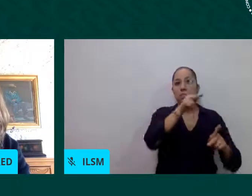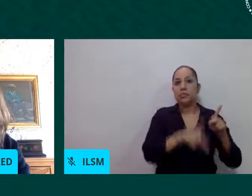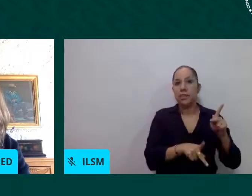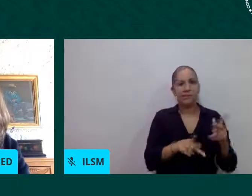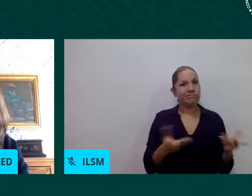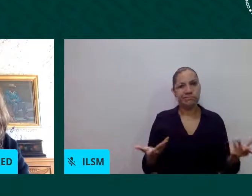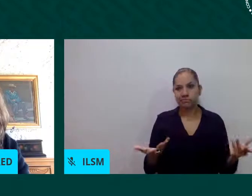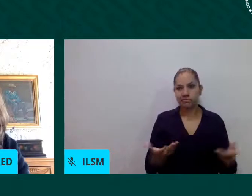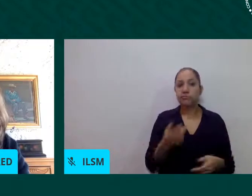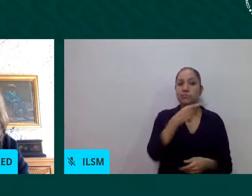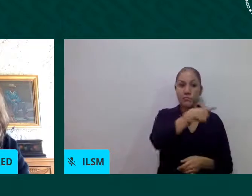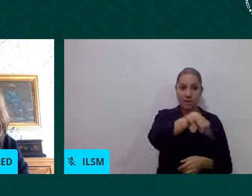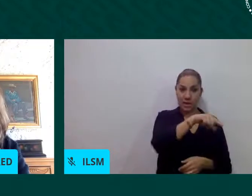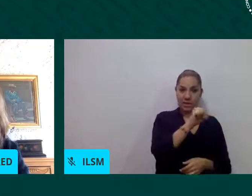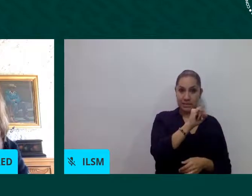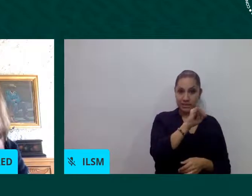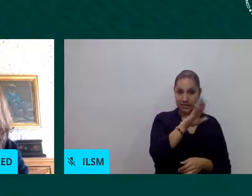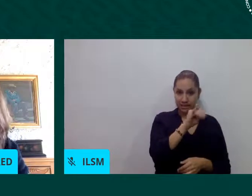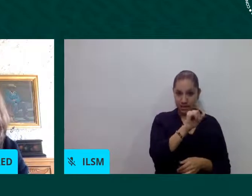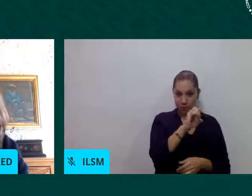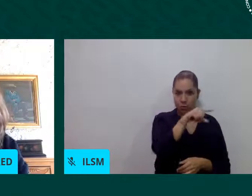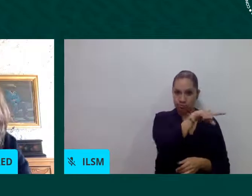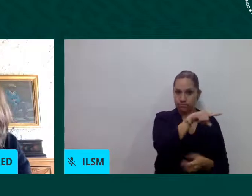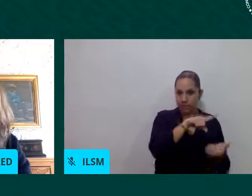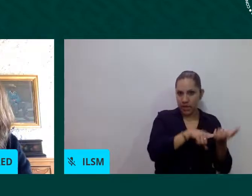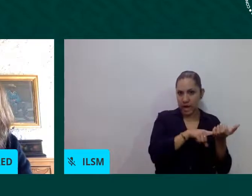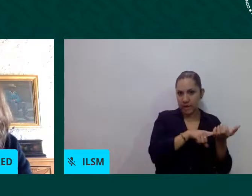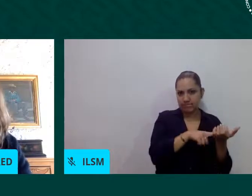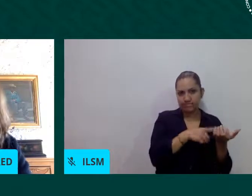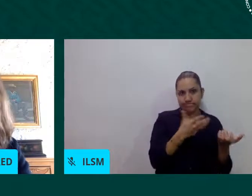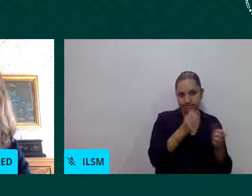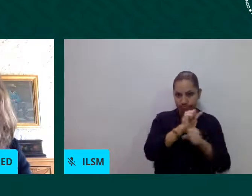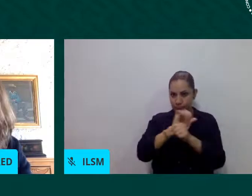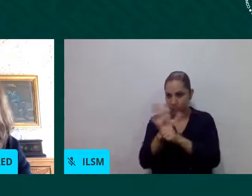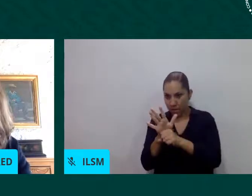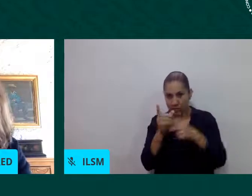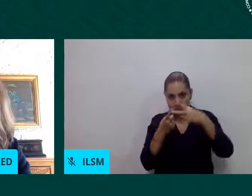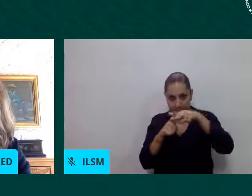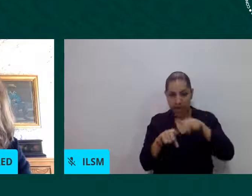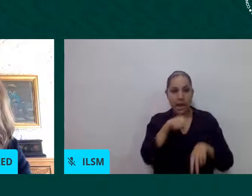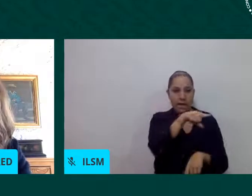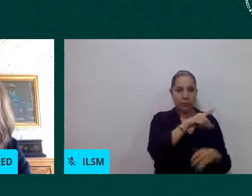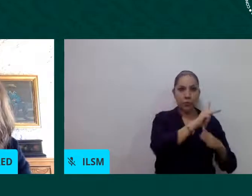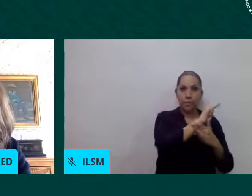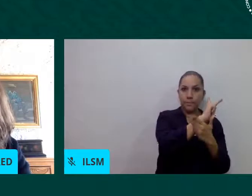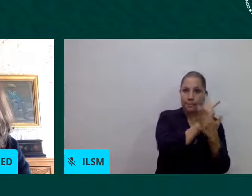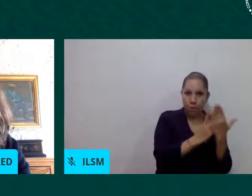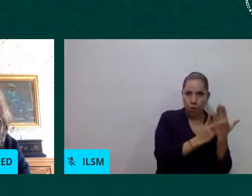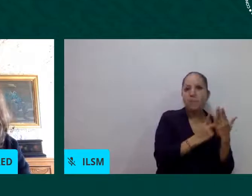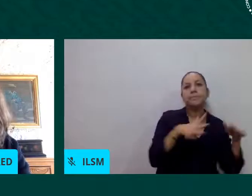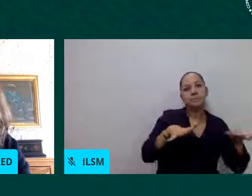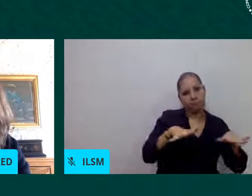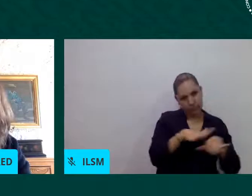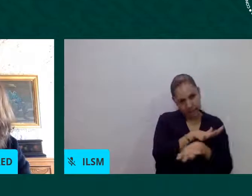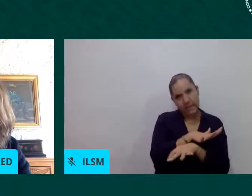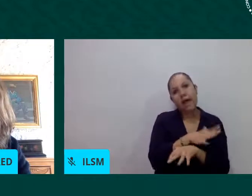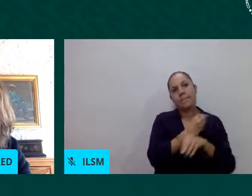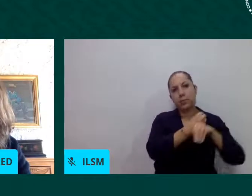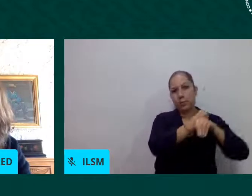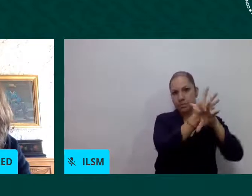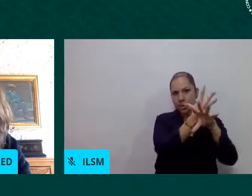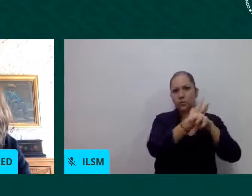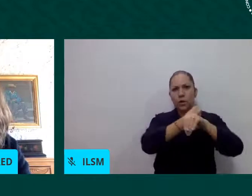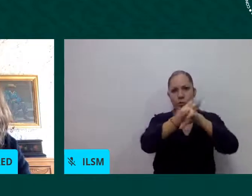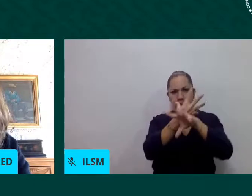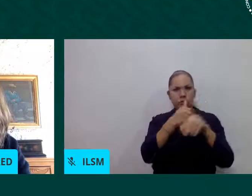y las actividades presenciales de este programa se reconfiguraron a través de la atención virtual para los casos de atención urgente como la canalización por ejemplo de